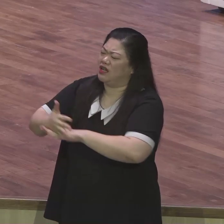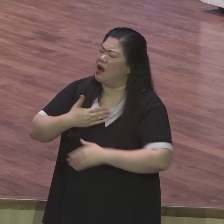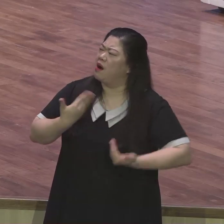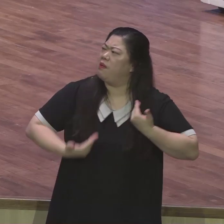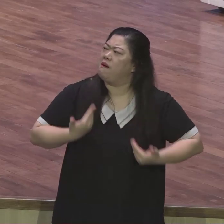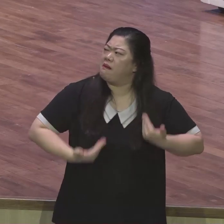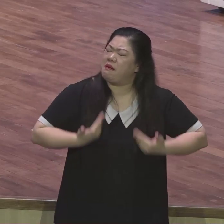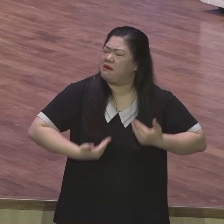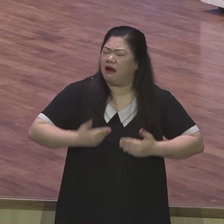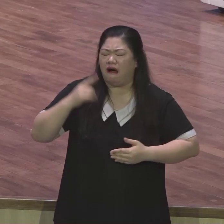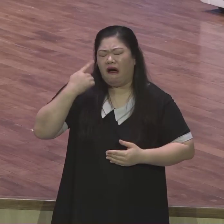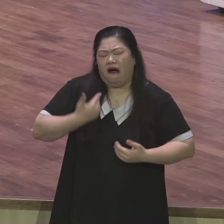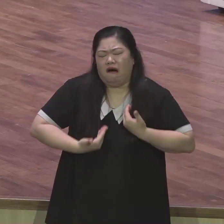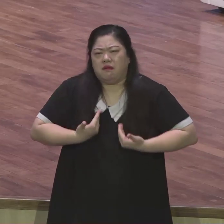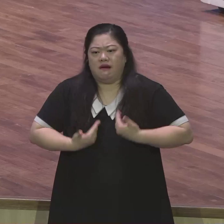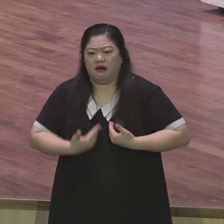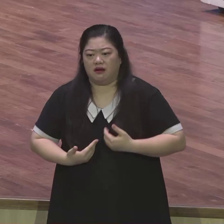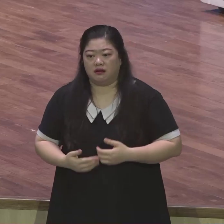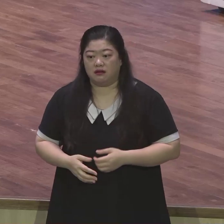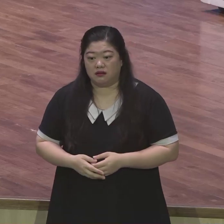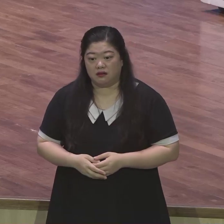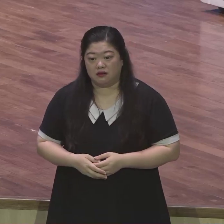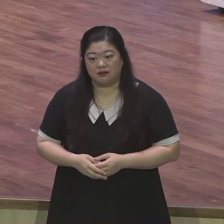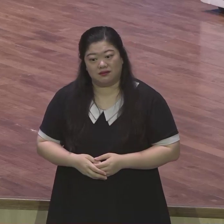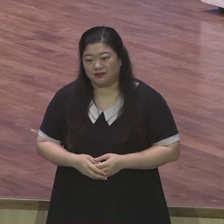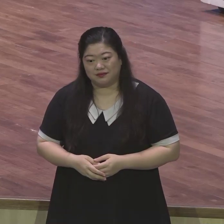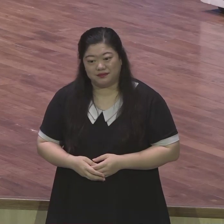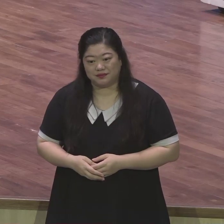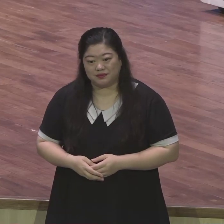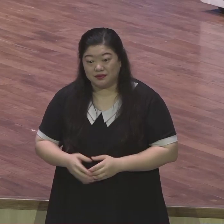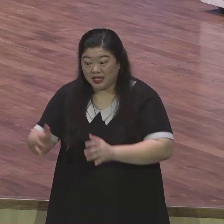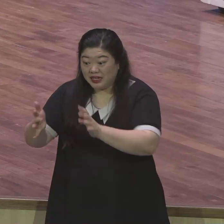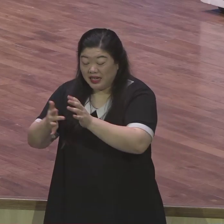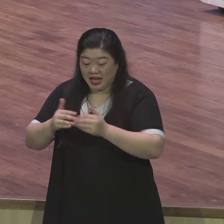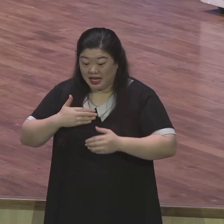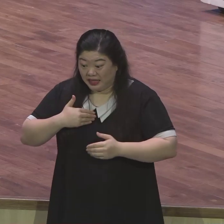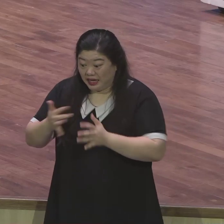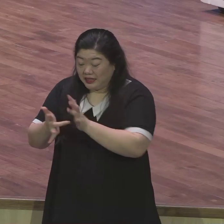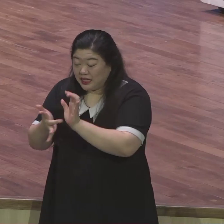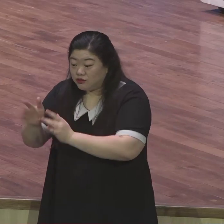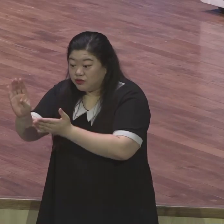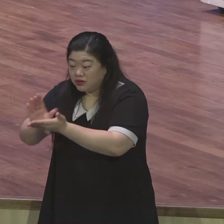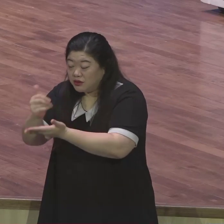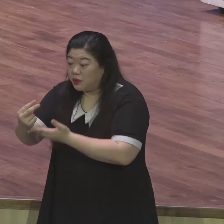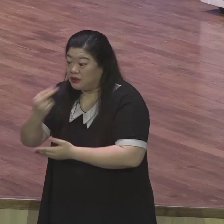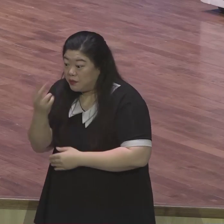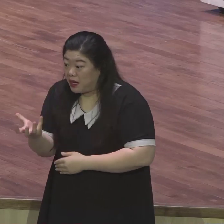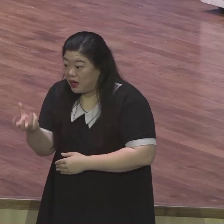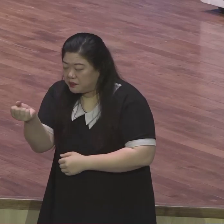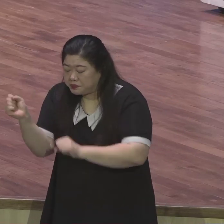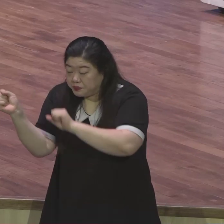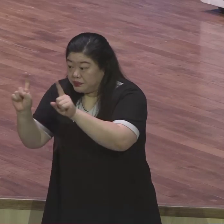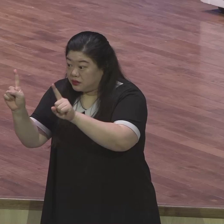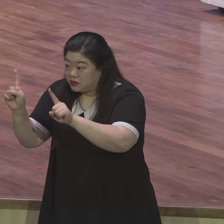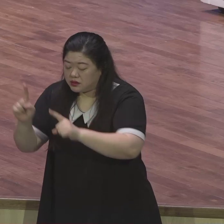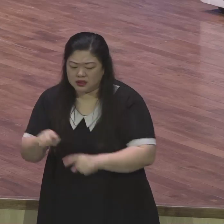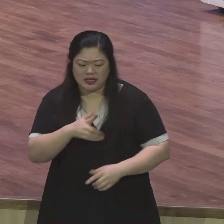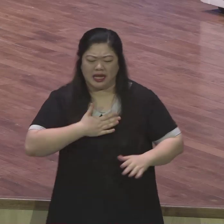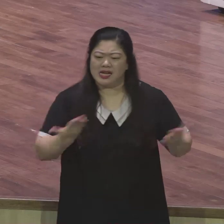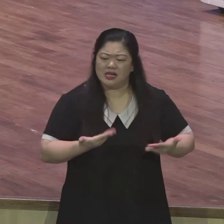소유한 예수 그리스도의 생명 그 능력의 가치를 아는 것보다 더 급한 일은 없어요 지난 한 주간